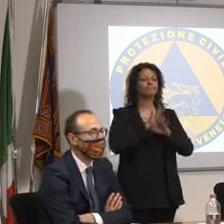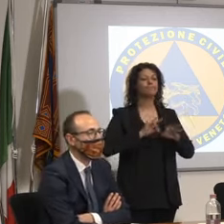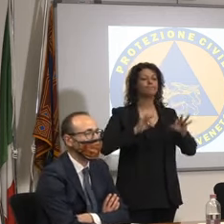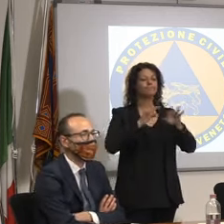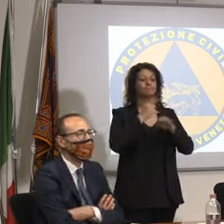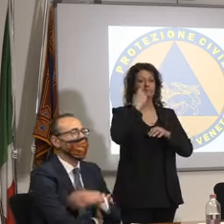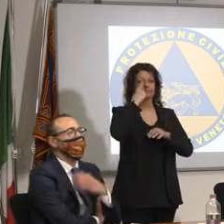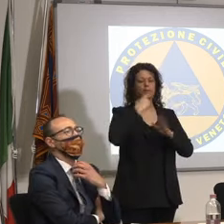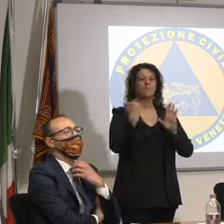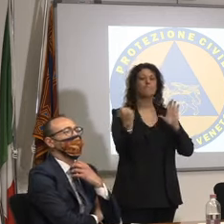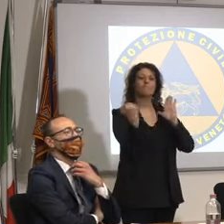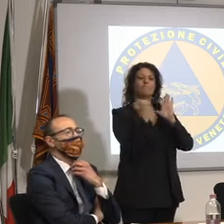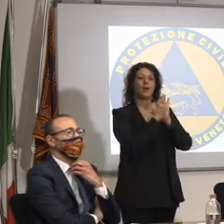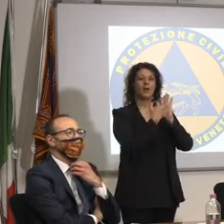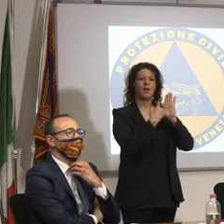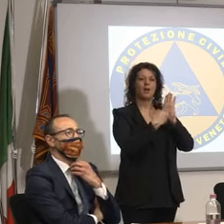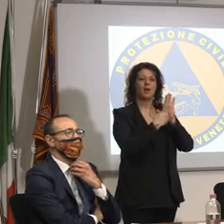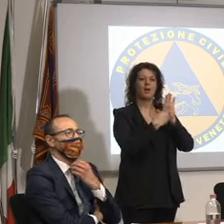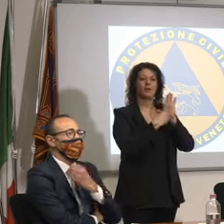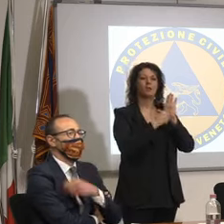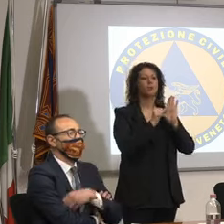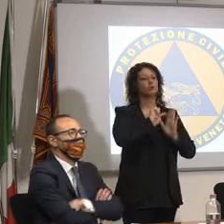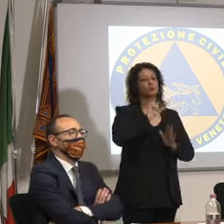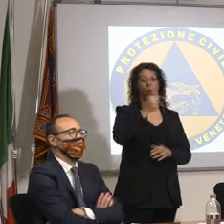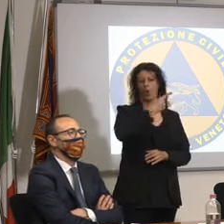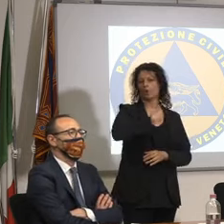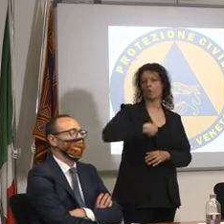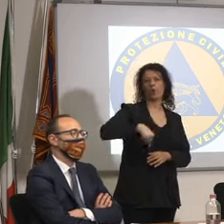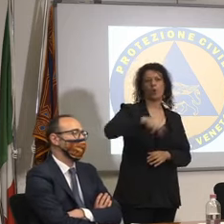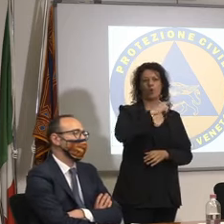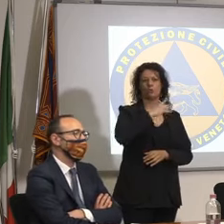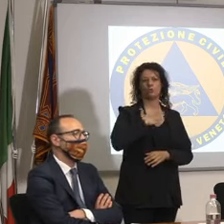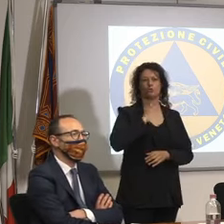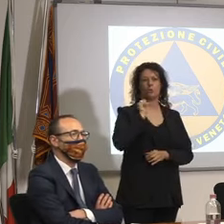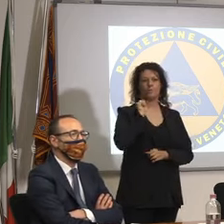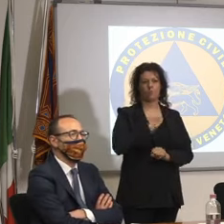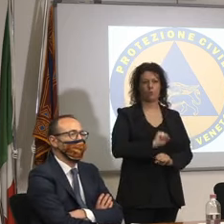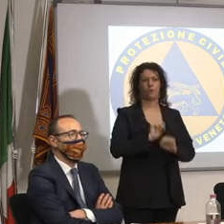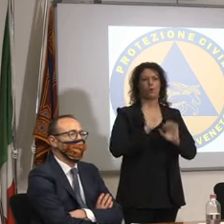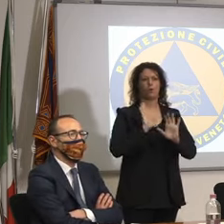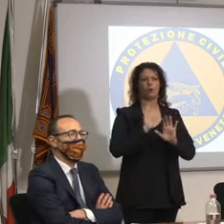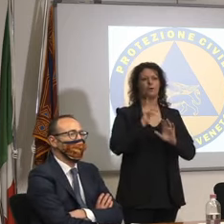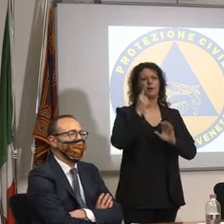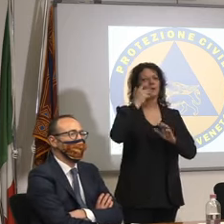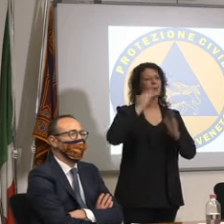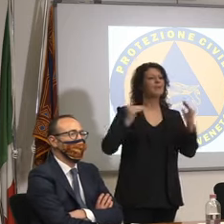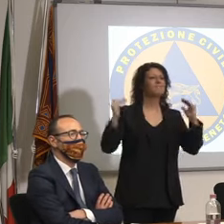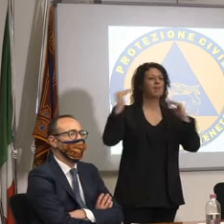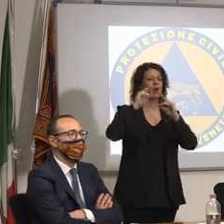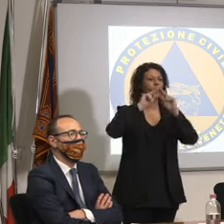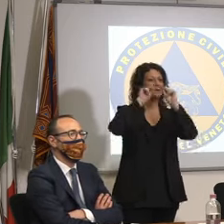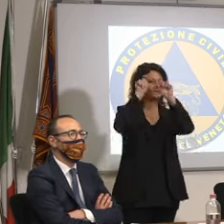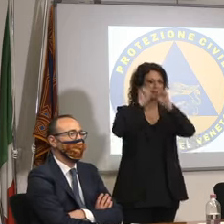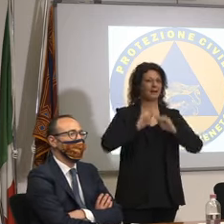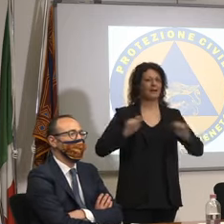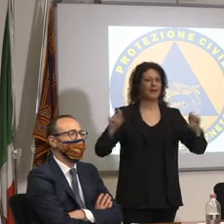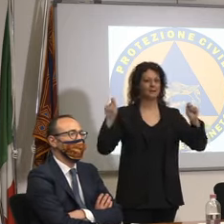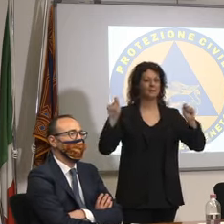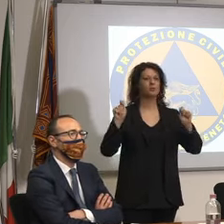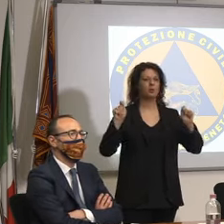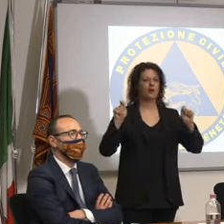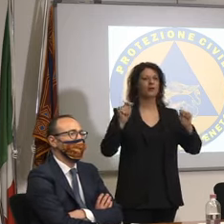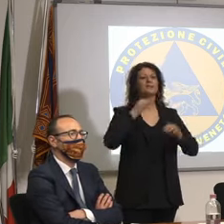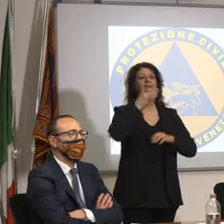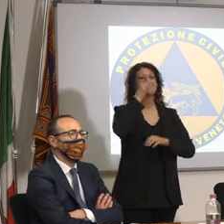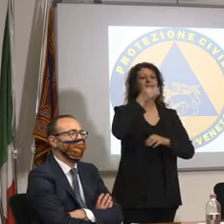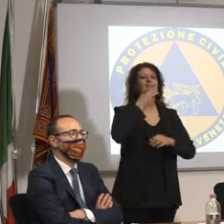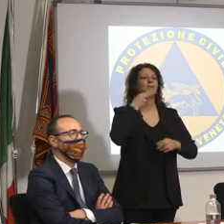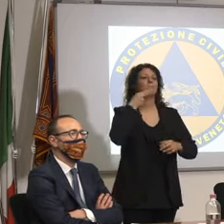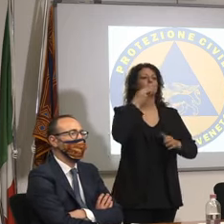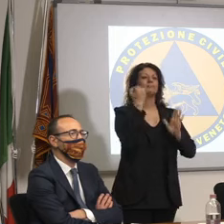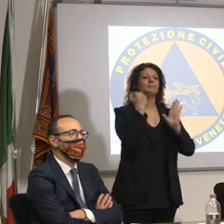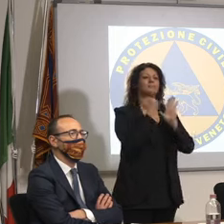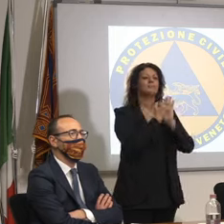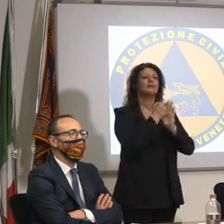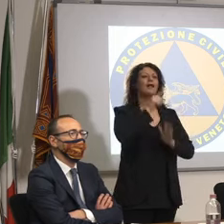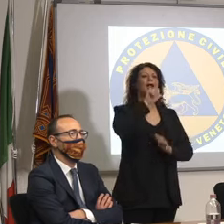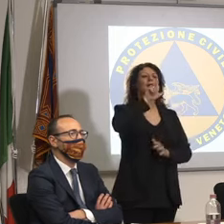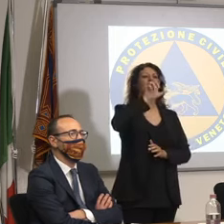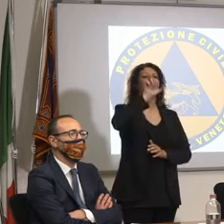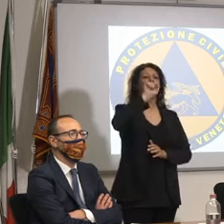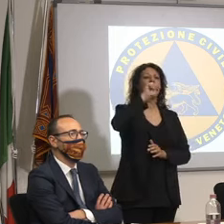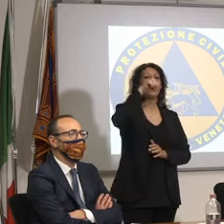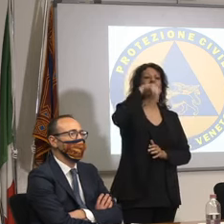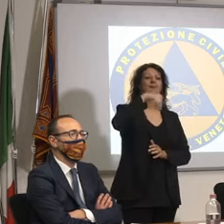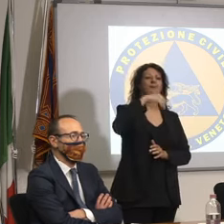che solo noi possiamo spendersi a livello internazionale diventa ancora più centrale l'idea del land of Venice la terra di Venezia